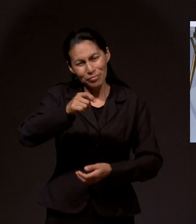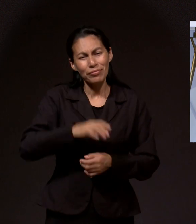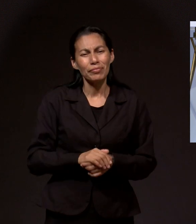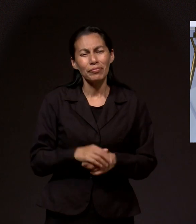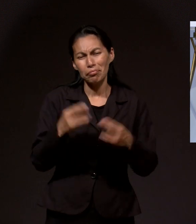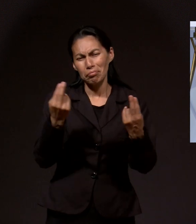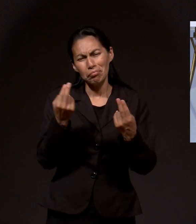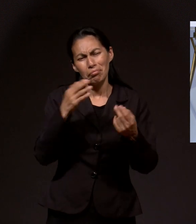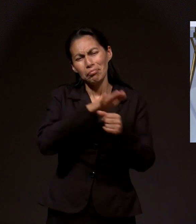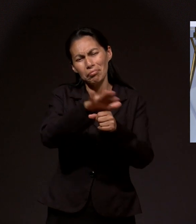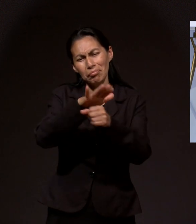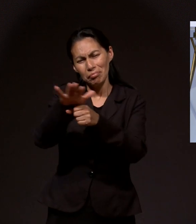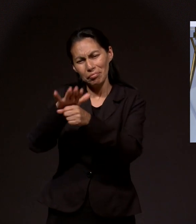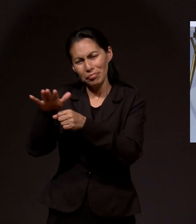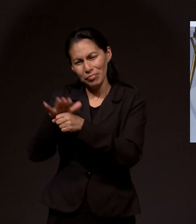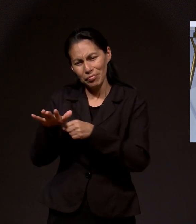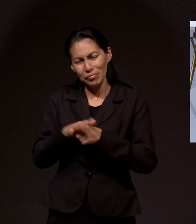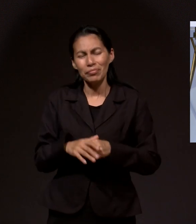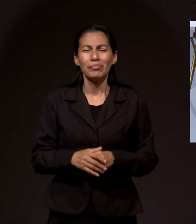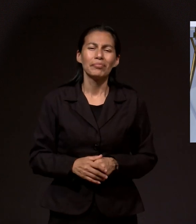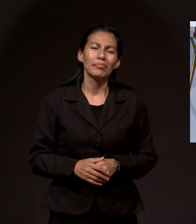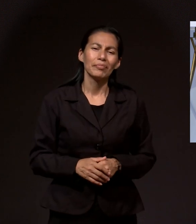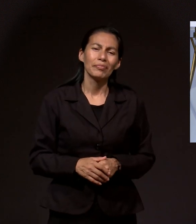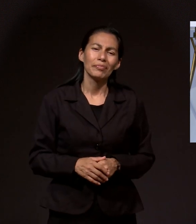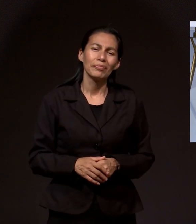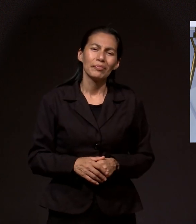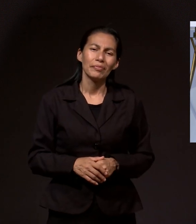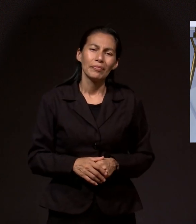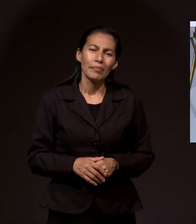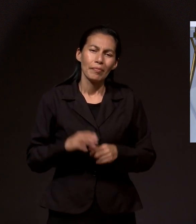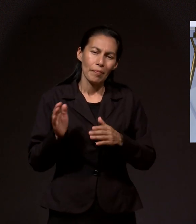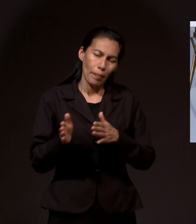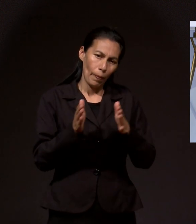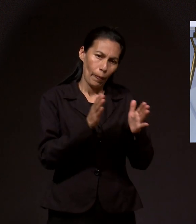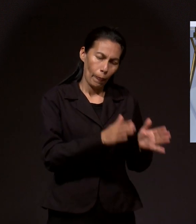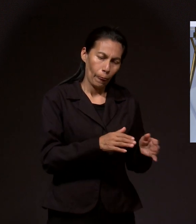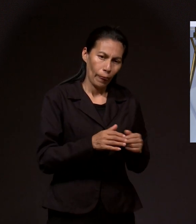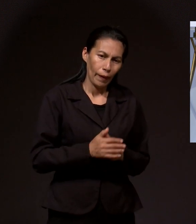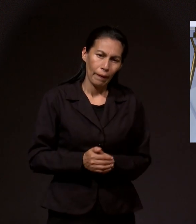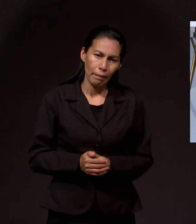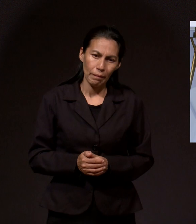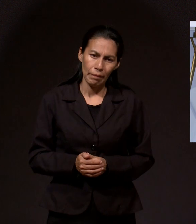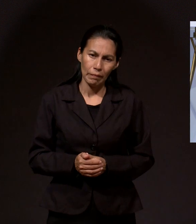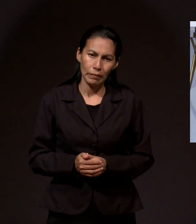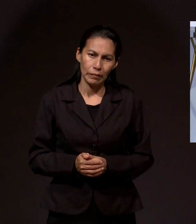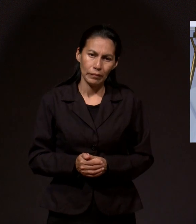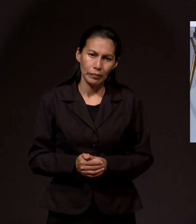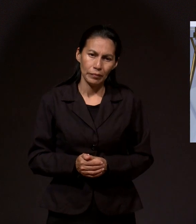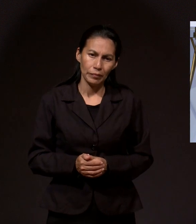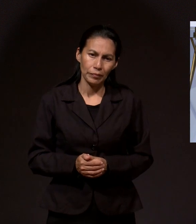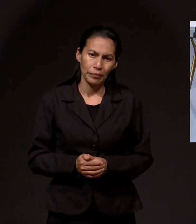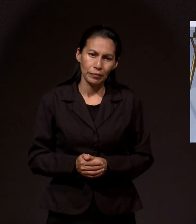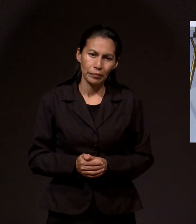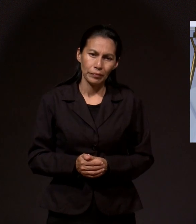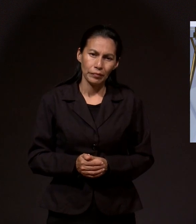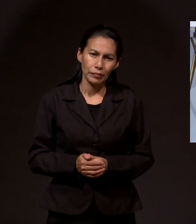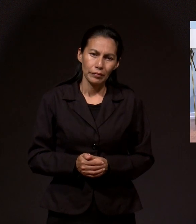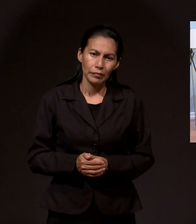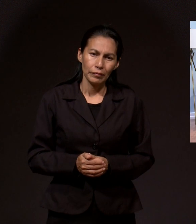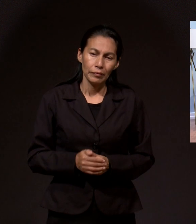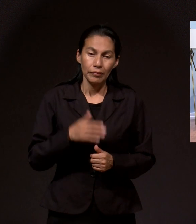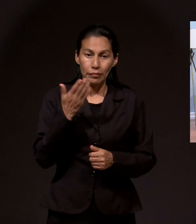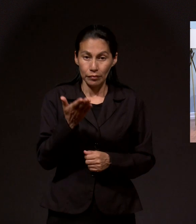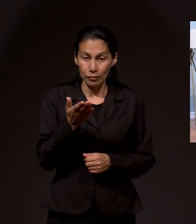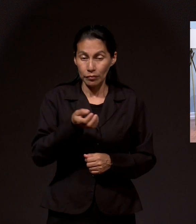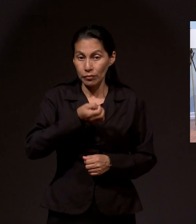bendiga y supla abundantemente todas sus necesidades. Tenemos también los